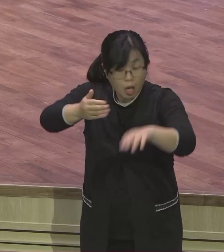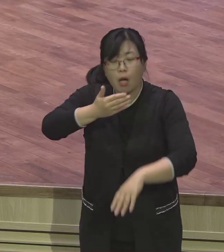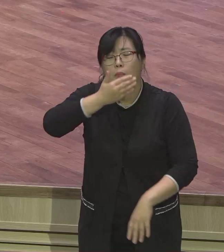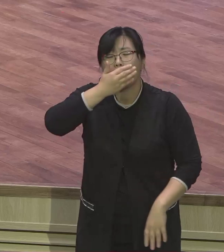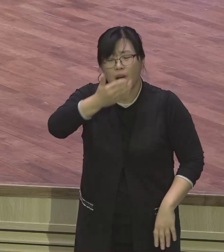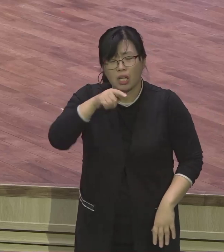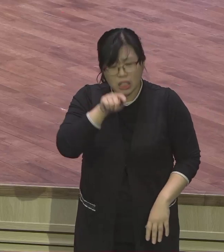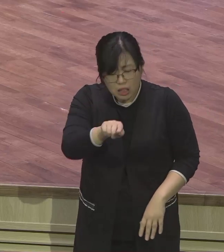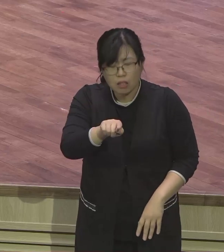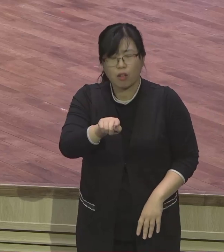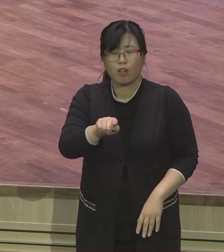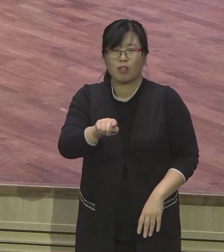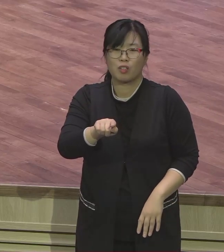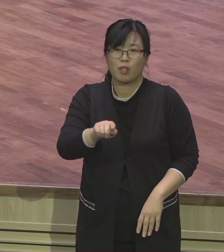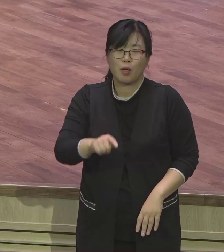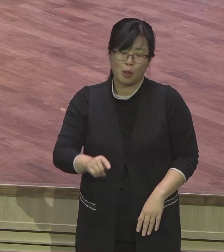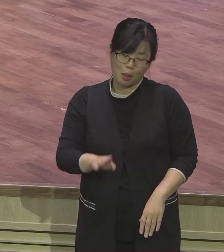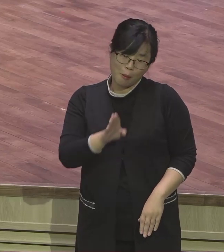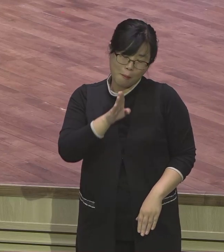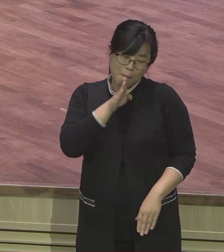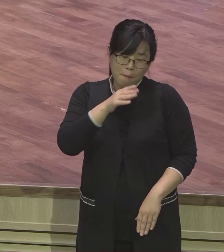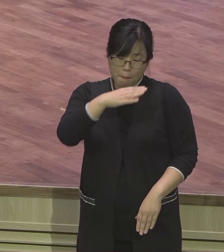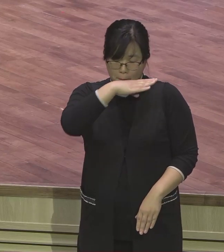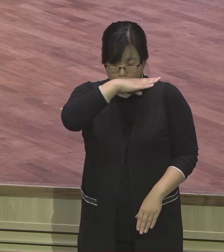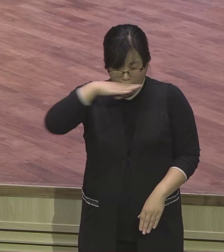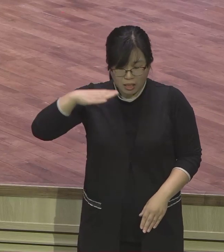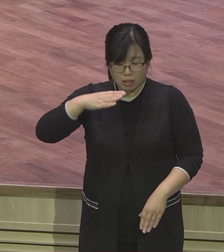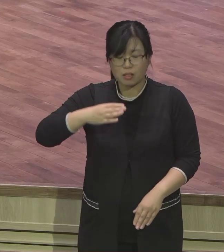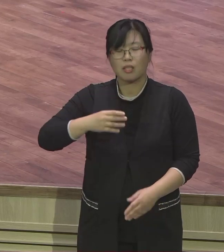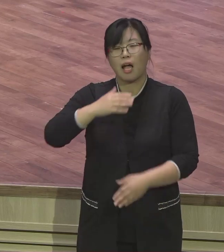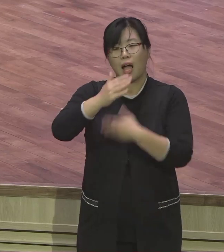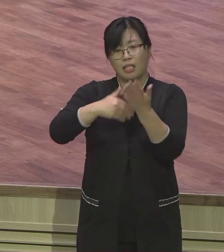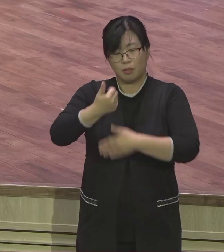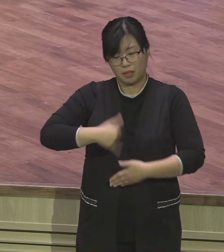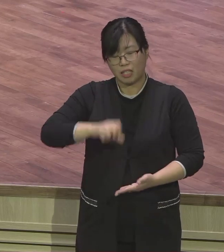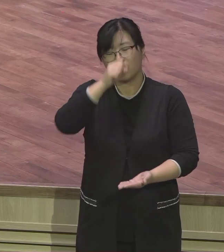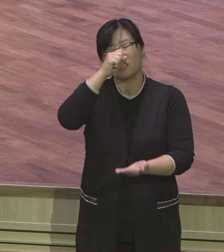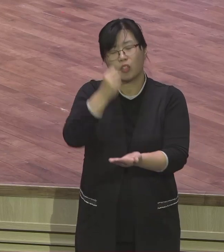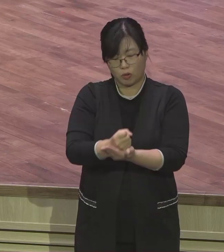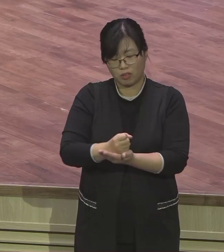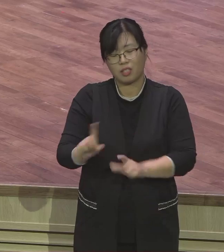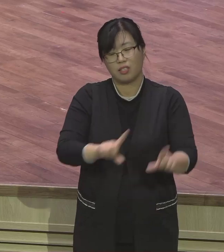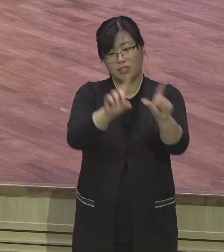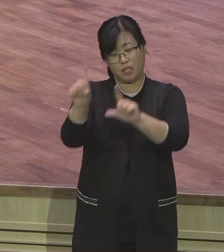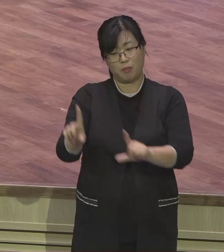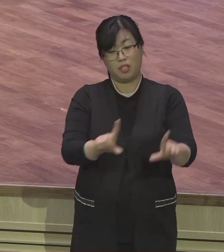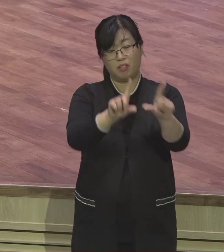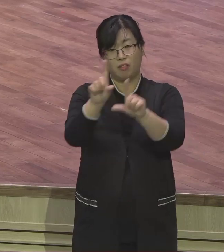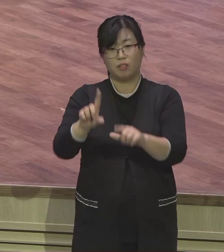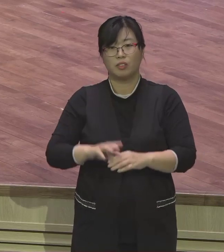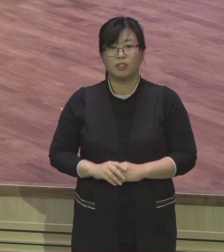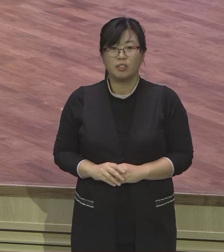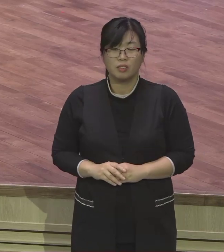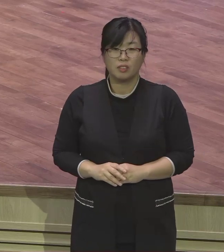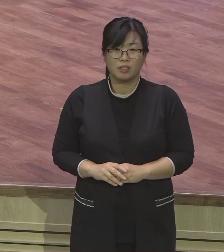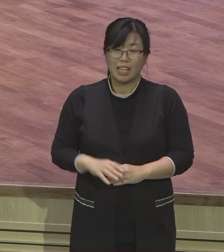운동과 이삼칠나라 복음하다 이 말이에요. 이게 하나님의 소원이고 하나님의 관심이고 하나님의 괴기의 방향이에요. 방향.